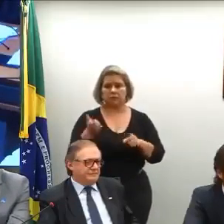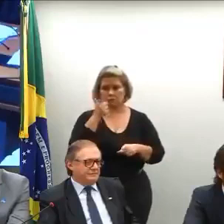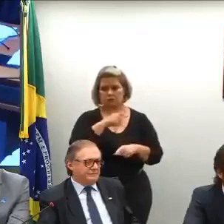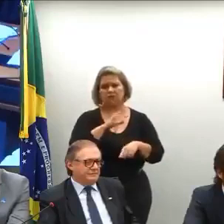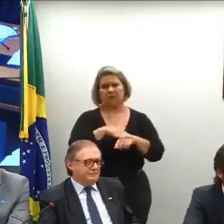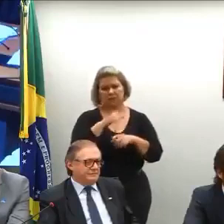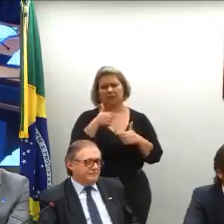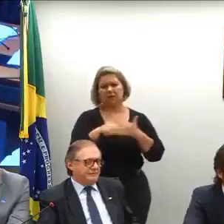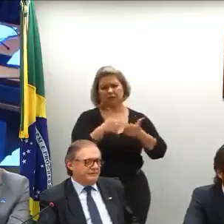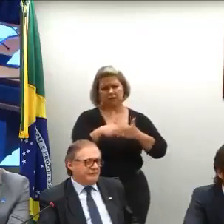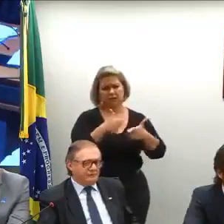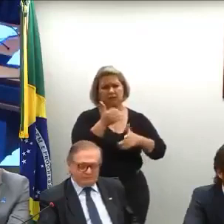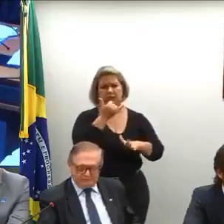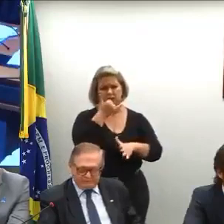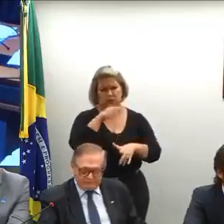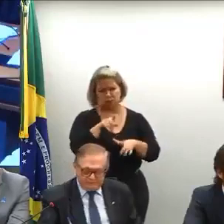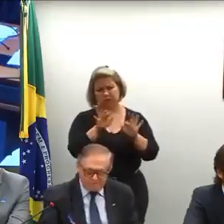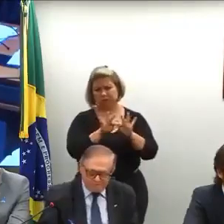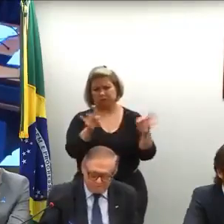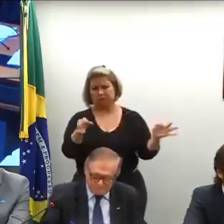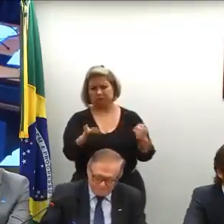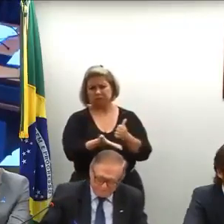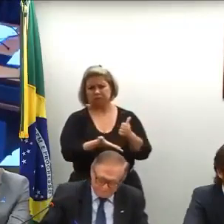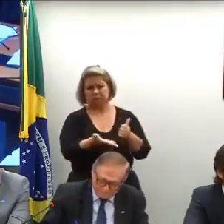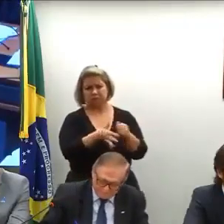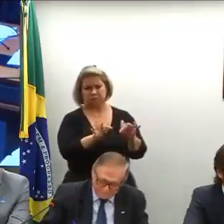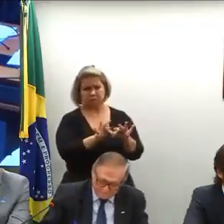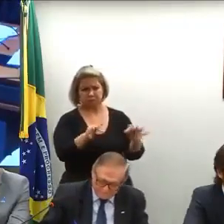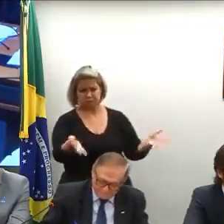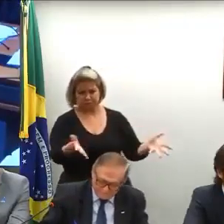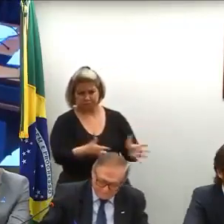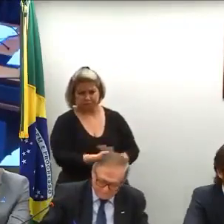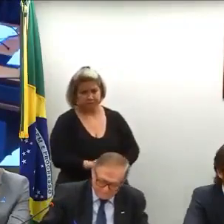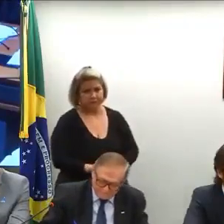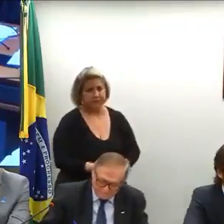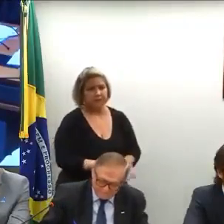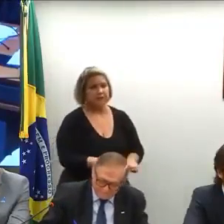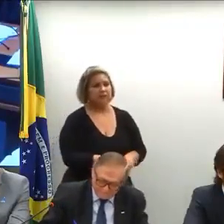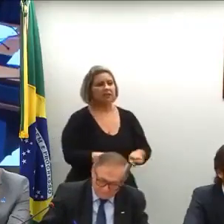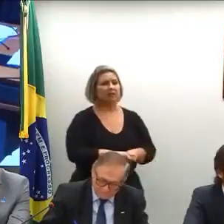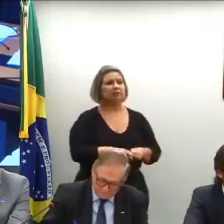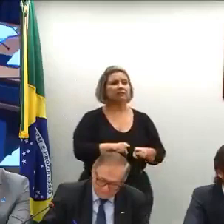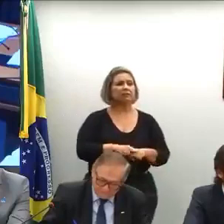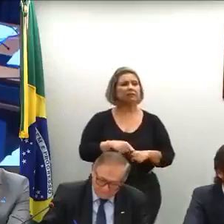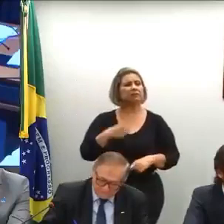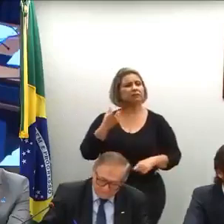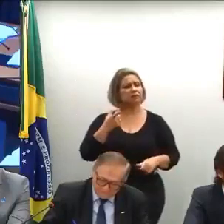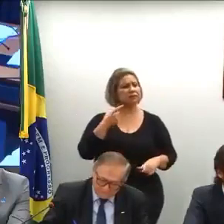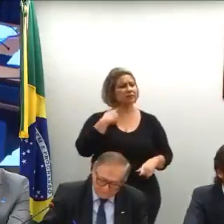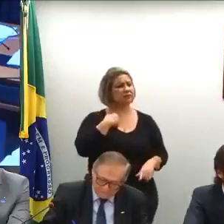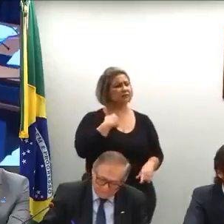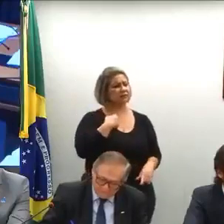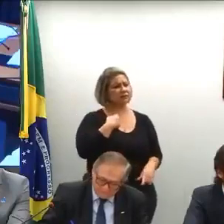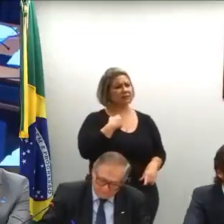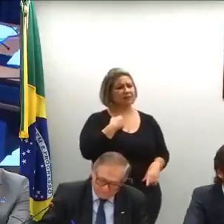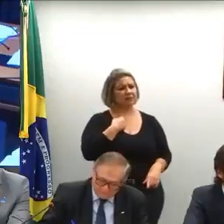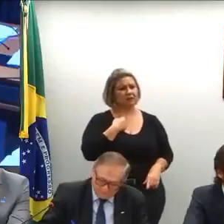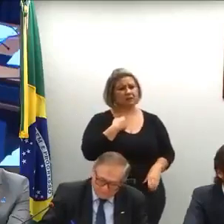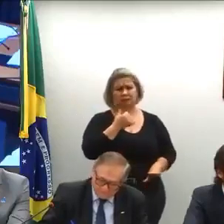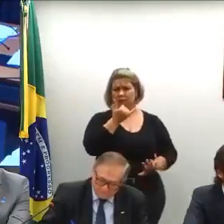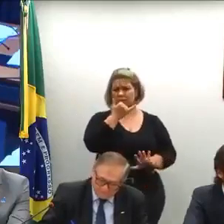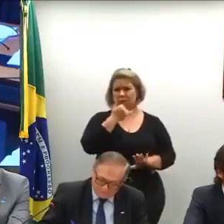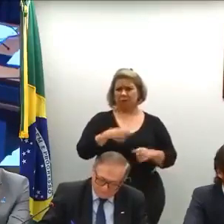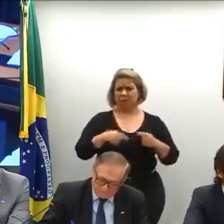isso. E uma segunda pergunta fala um pouco sobre o aparelhamento ideológico do Ministério. Eu não vou ficar discutindo fumaça,